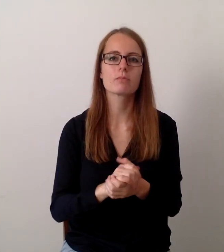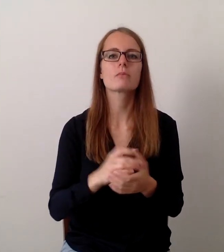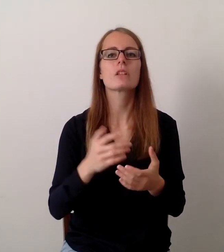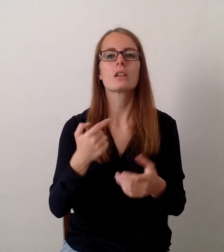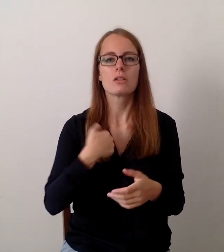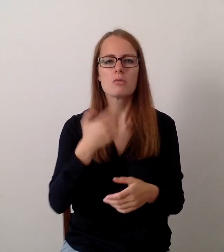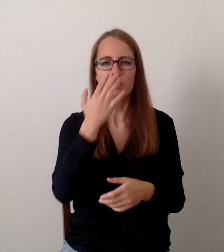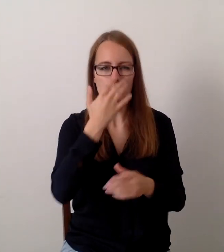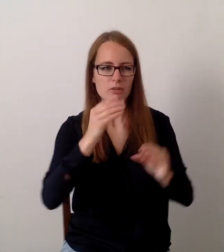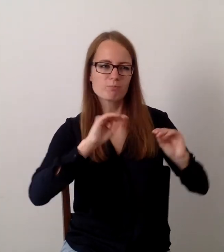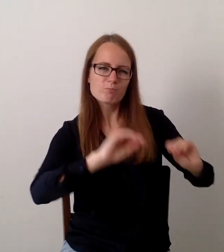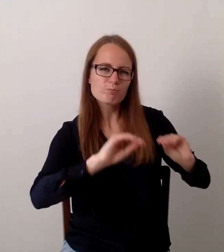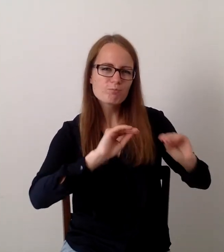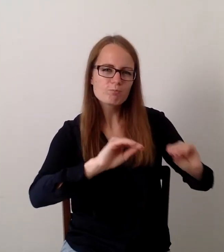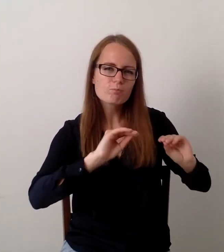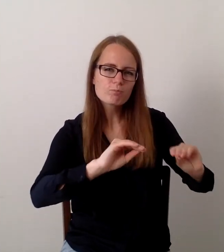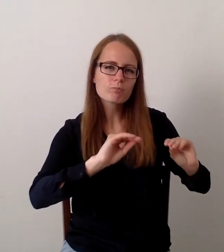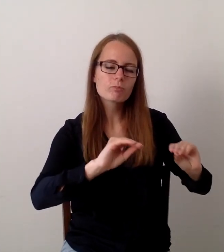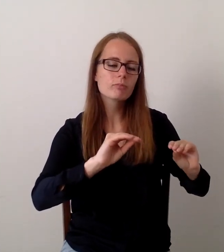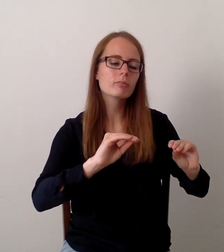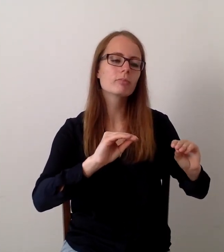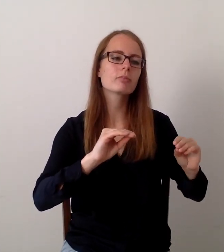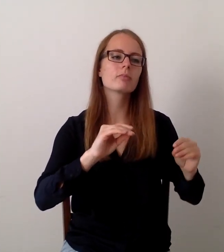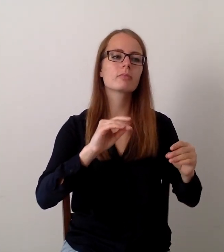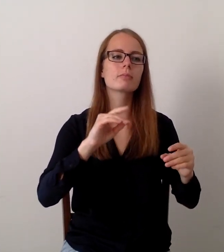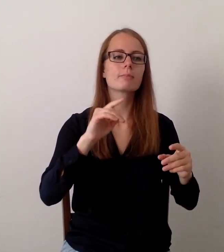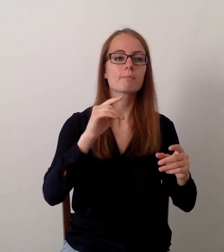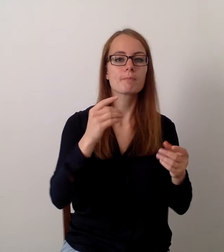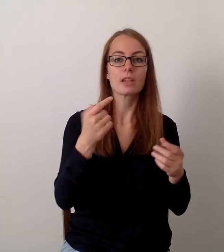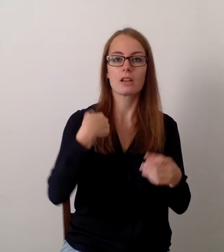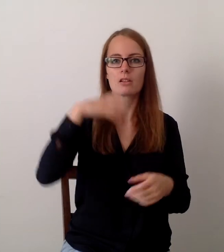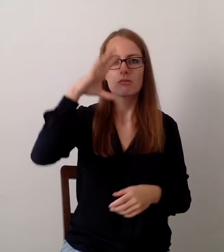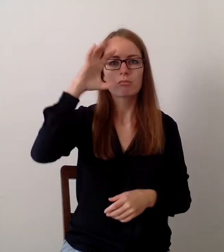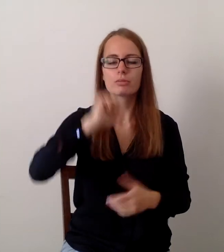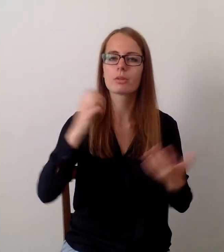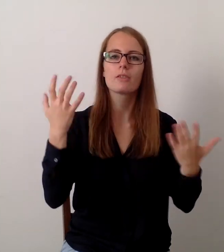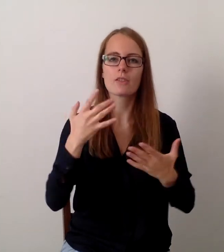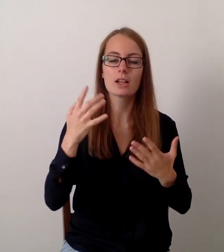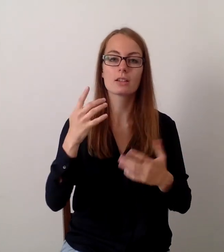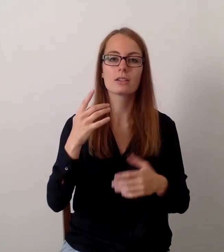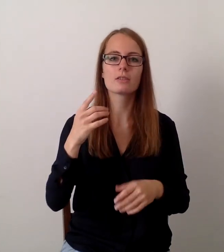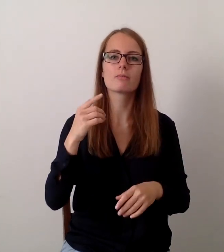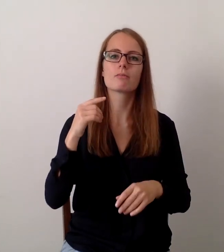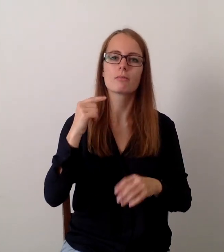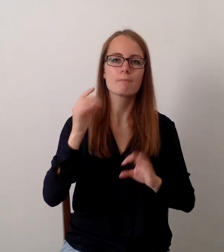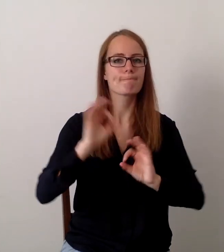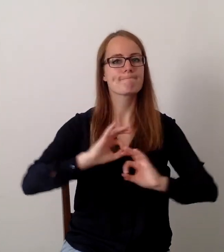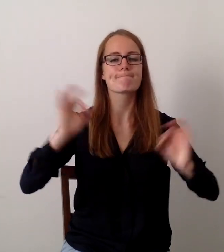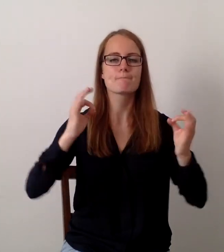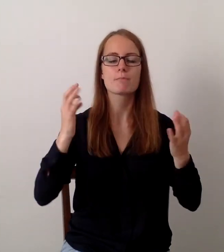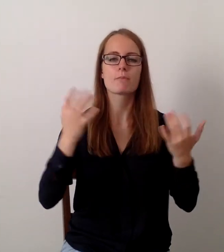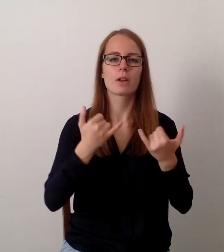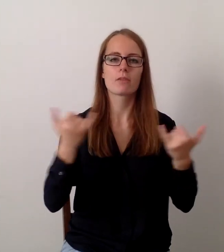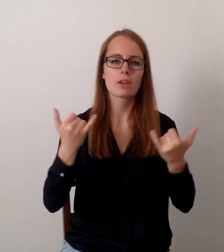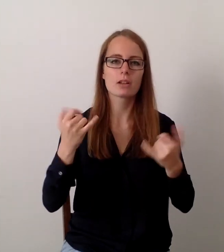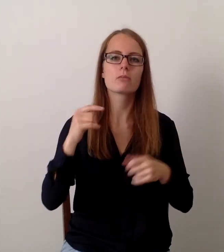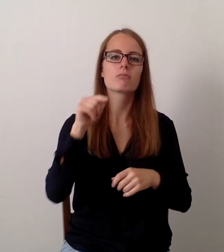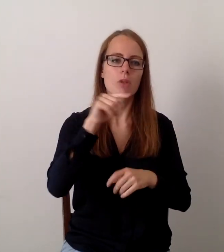dass wenn ich damit beschäftigt bin, der Hund etwas beizubringen, was er selber liebend gerne tut, dann ist der Rest, die danach